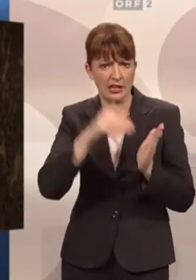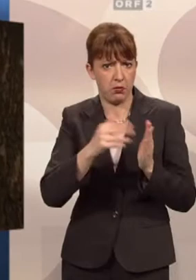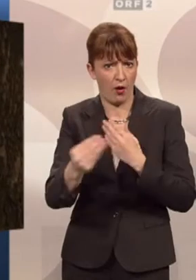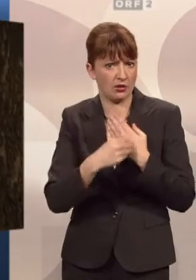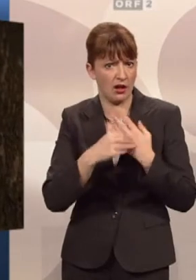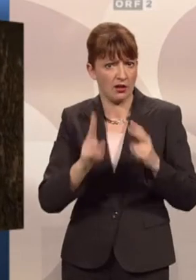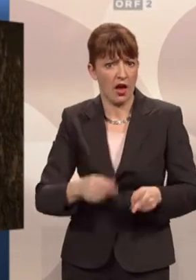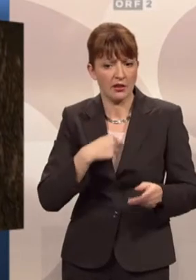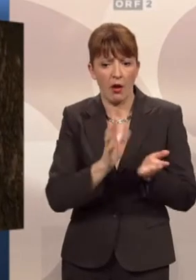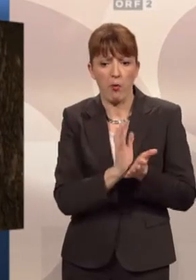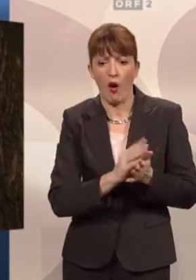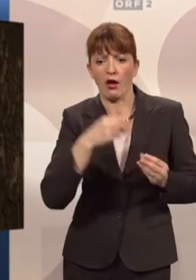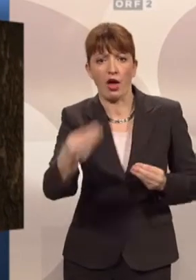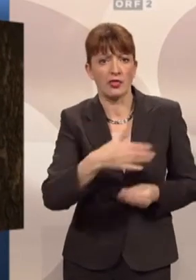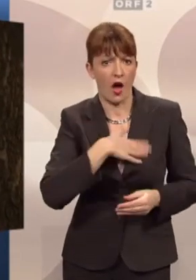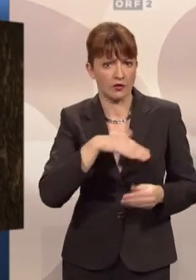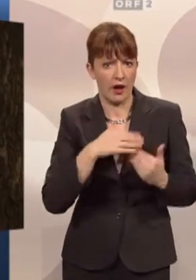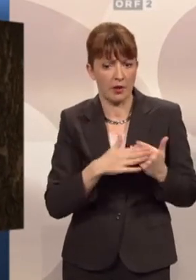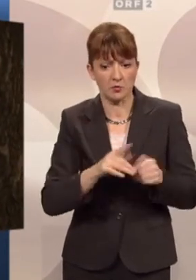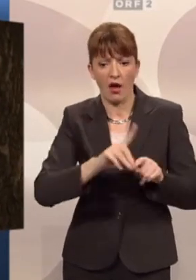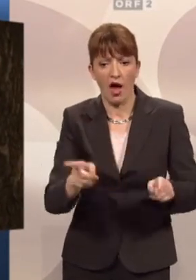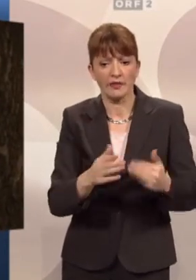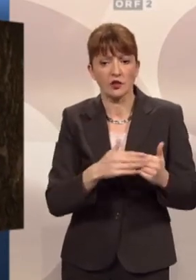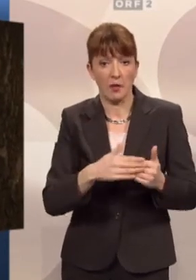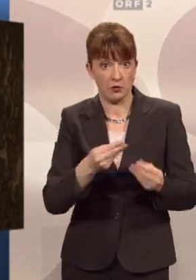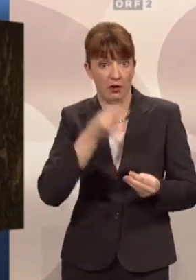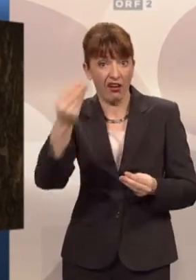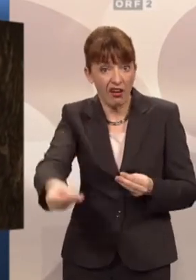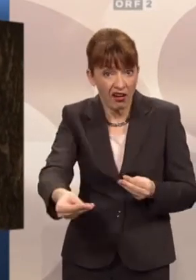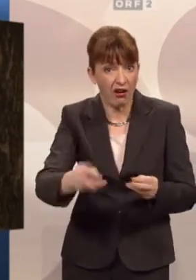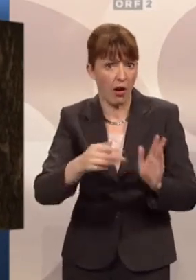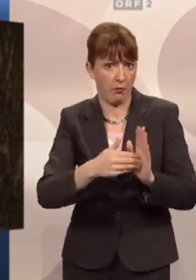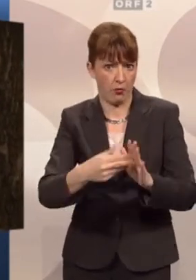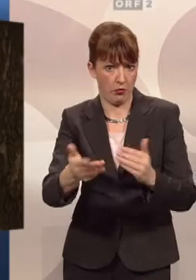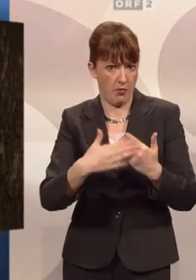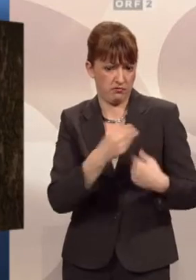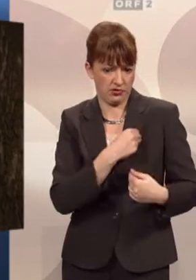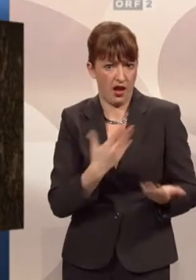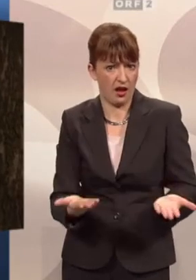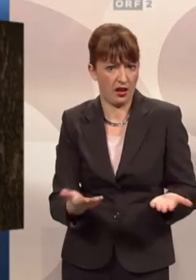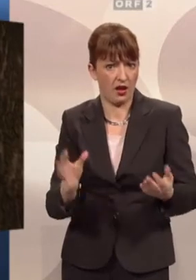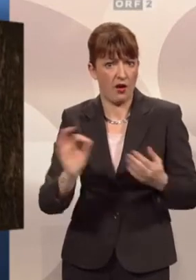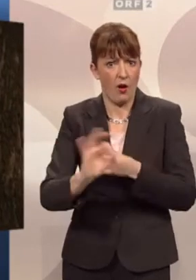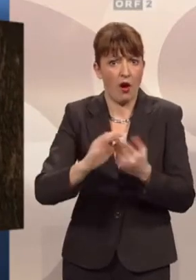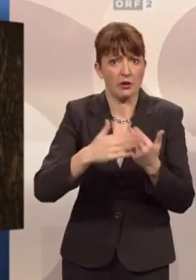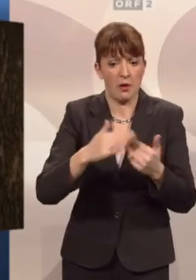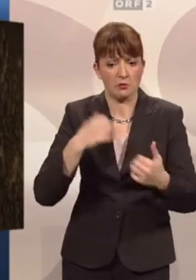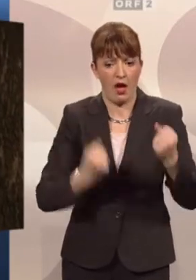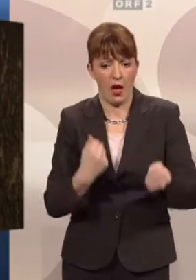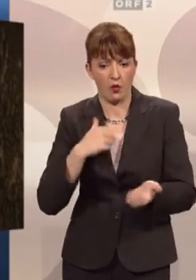könnte den Ausweis herburgen, dass jemand anderer den Ausweis benutzen könnte. Oder ich könnte irgendjemanden meinen Auto herburgen und ich